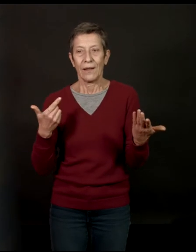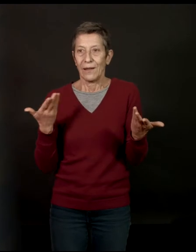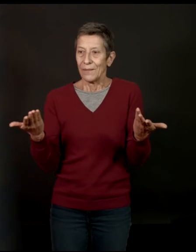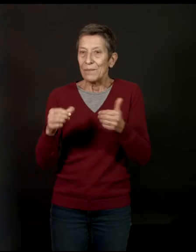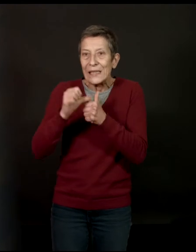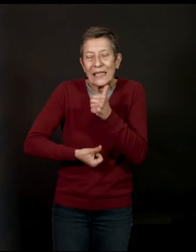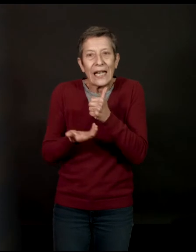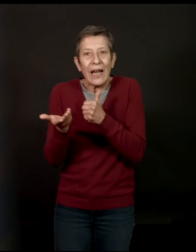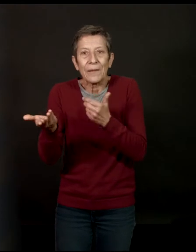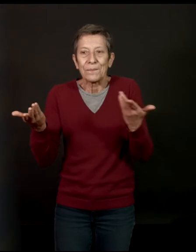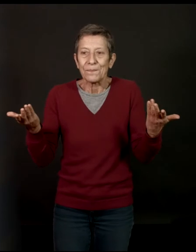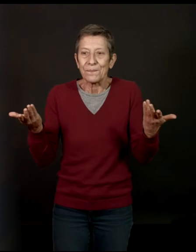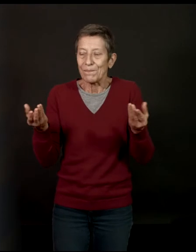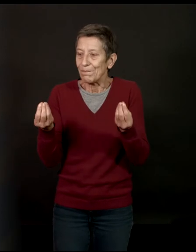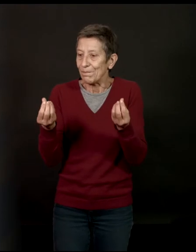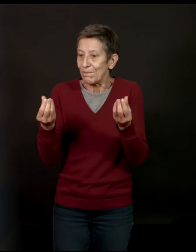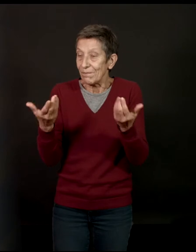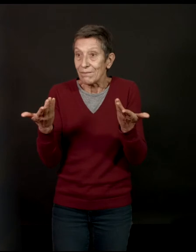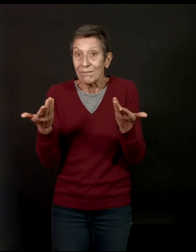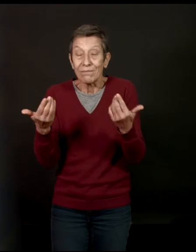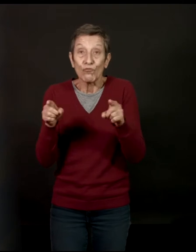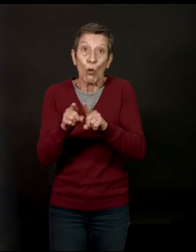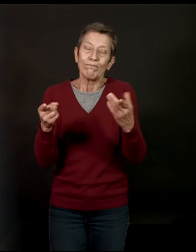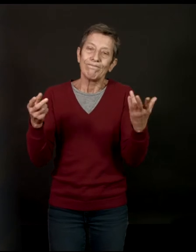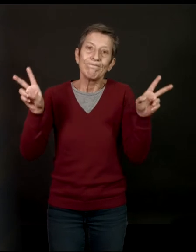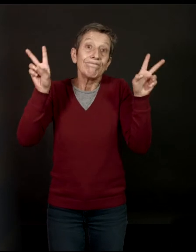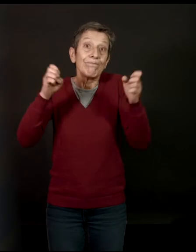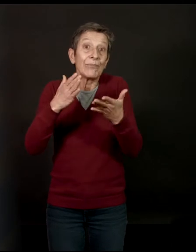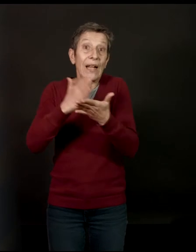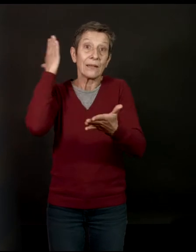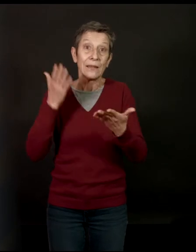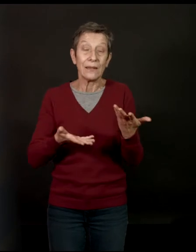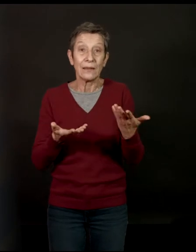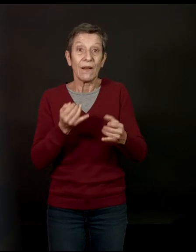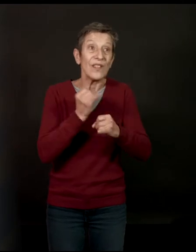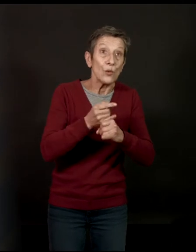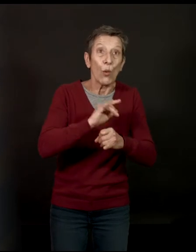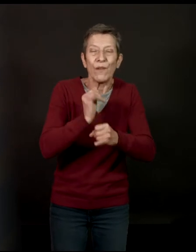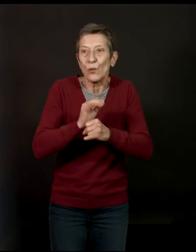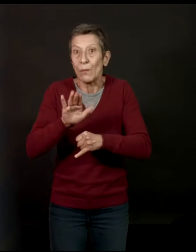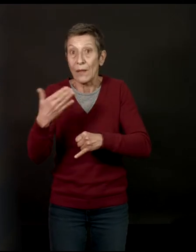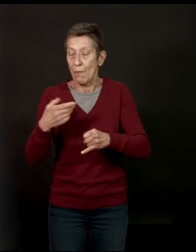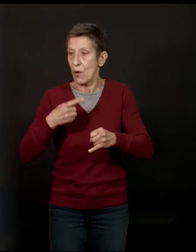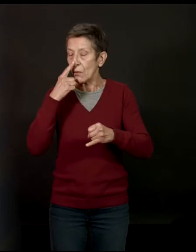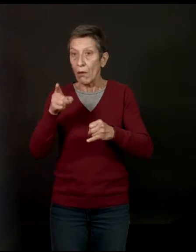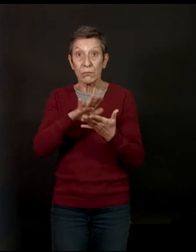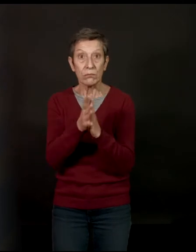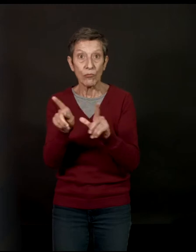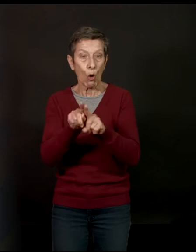ce genre-là qui était, j'ose pas dire, c'était presque des classiques au-delà de la fiction ou non-fiction. Et en